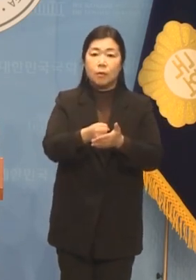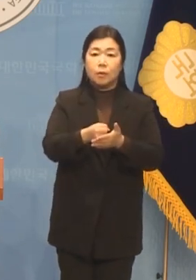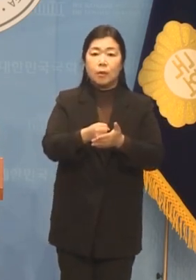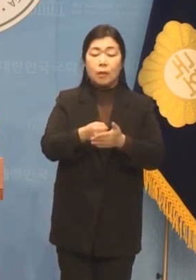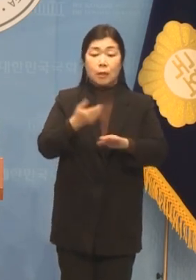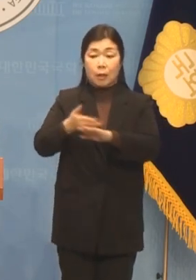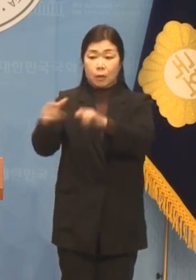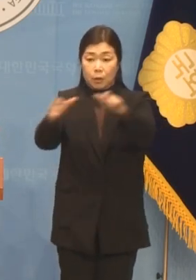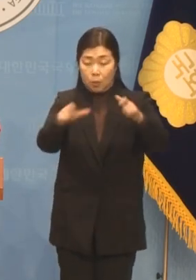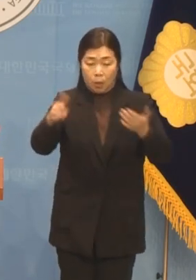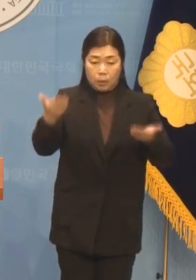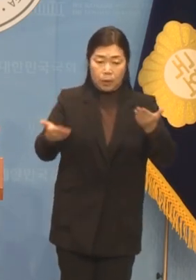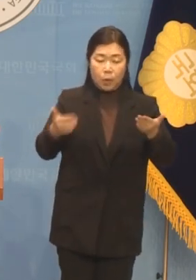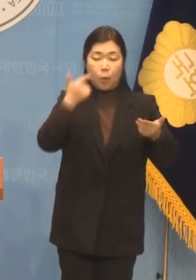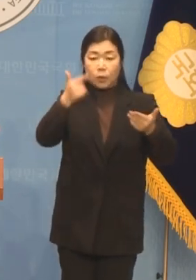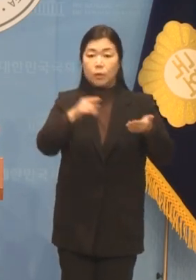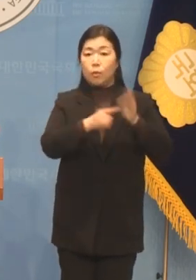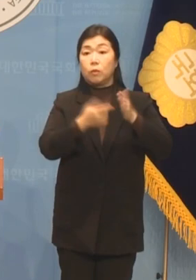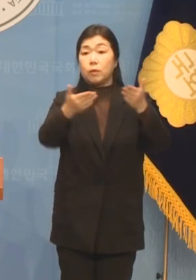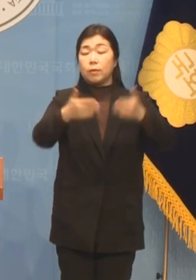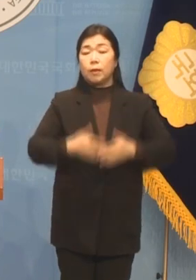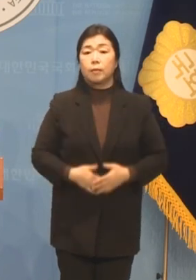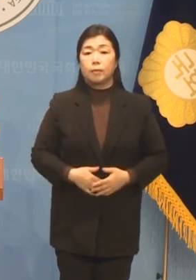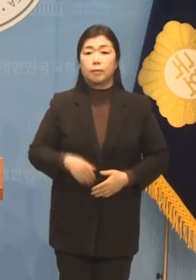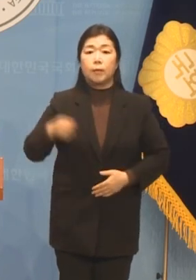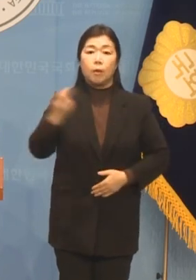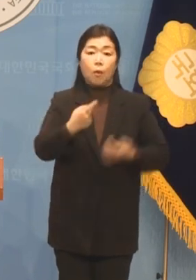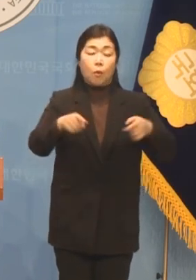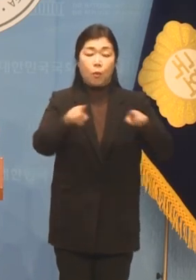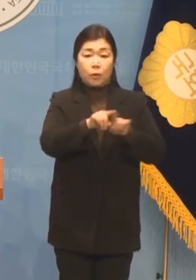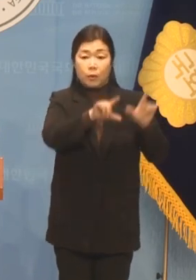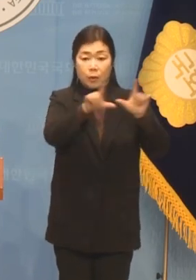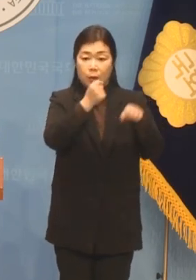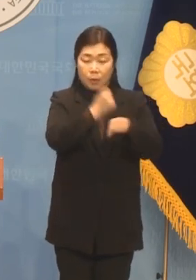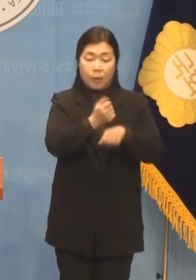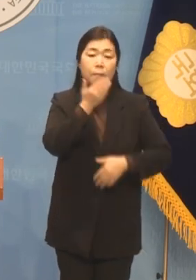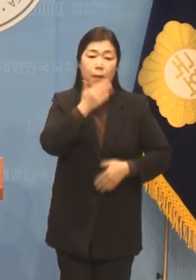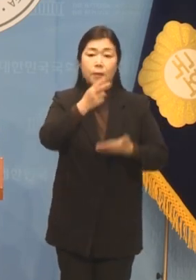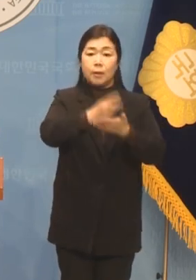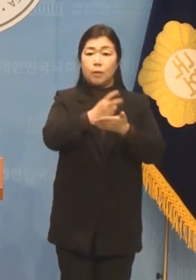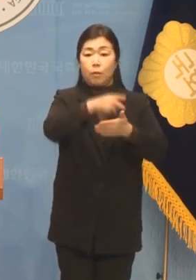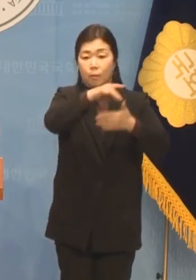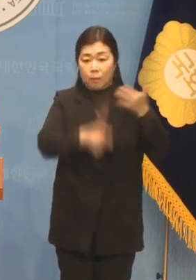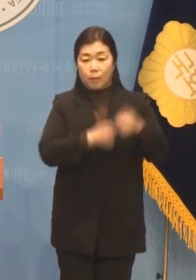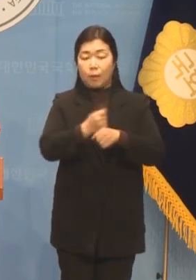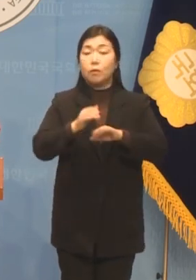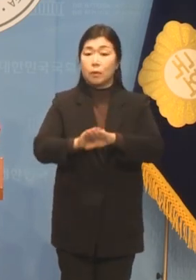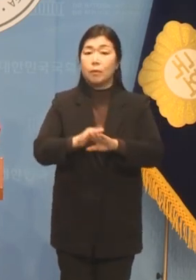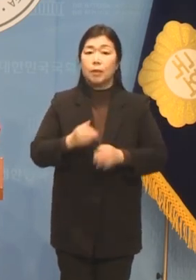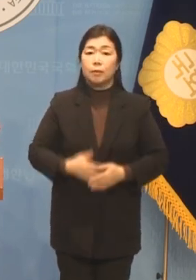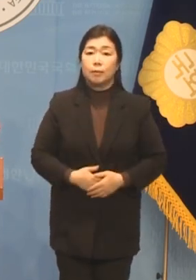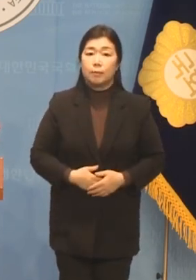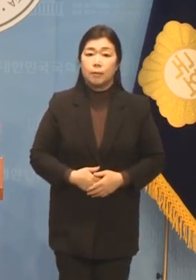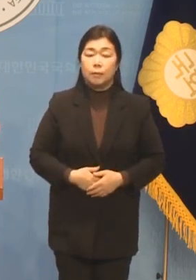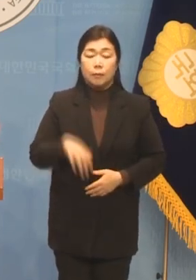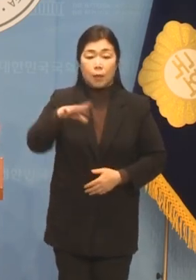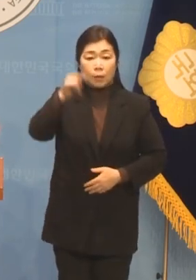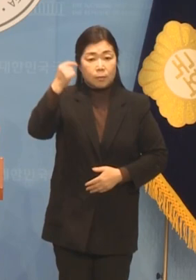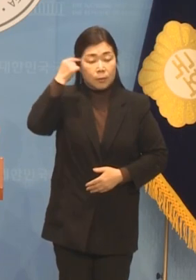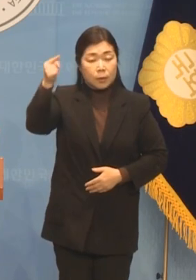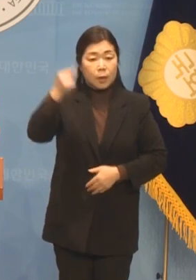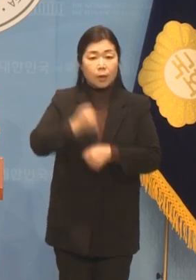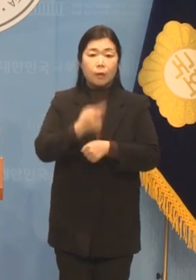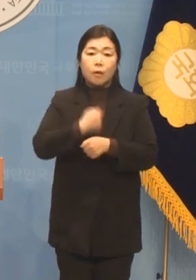아울러 공동체가 지켜질 수 있는 제도를 마련하겠습니다 제가 최초 발의했던 1기